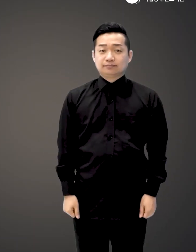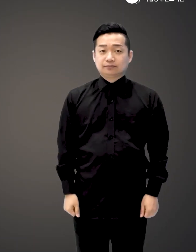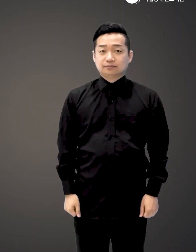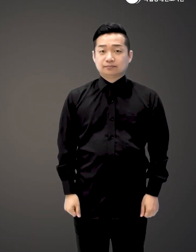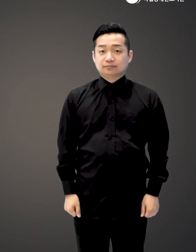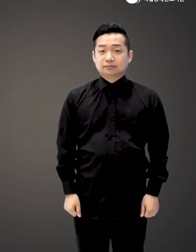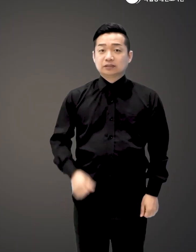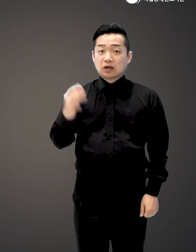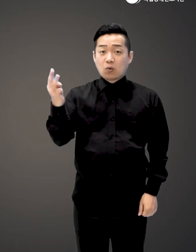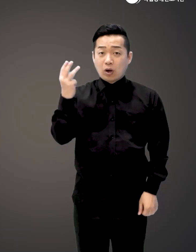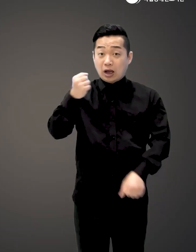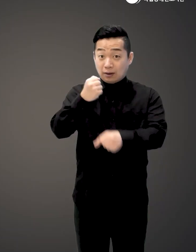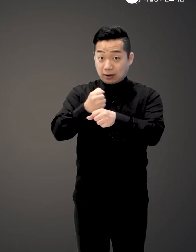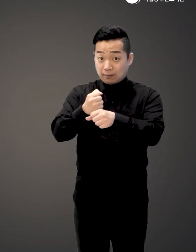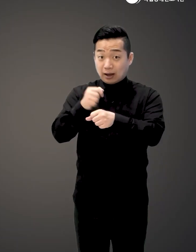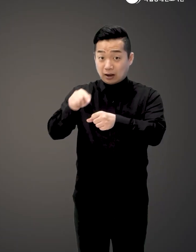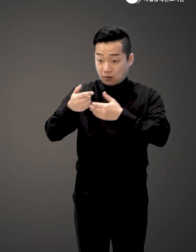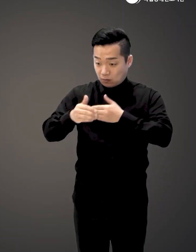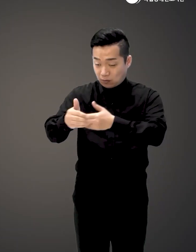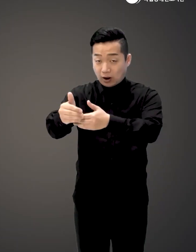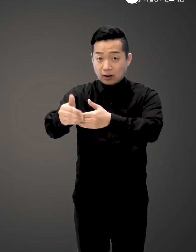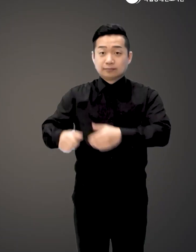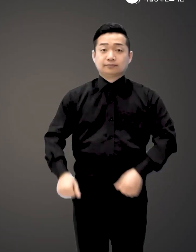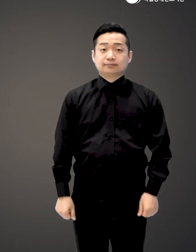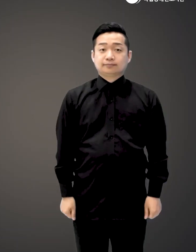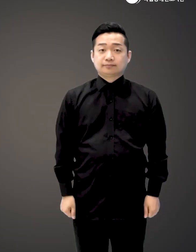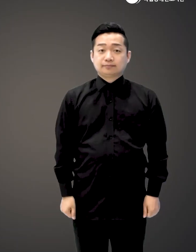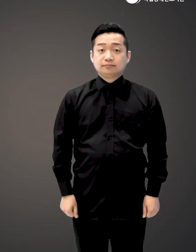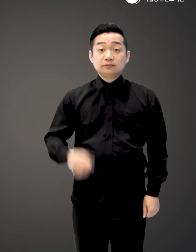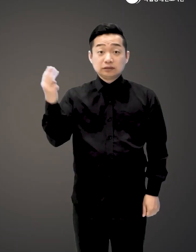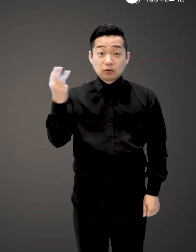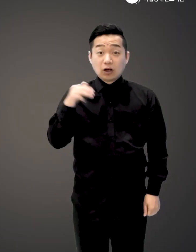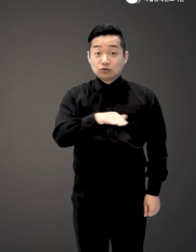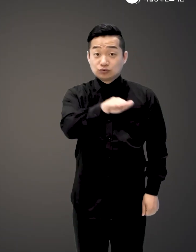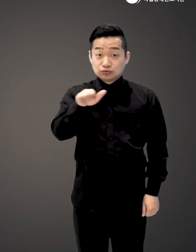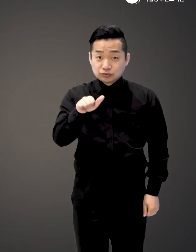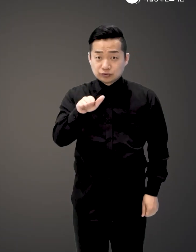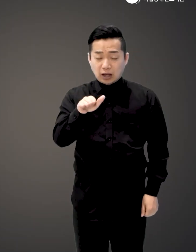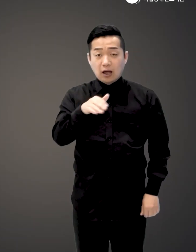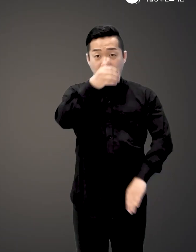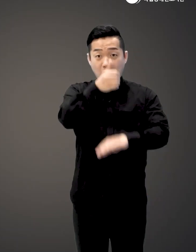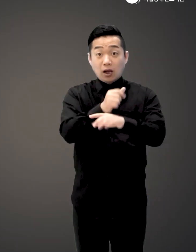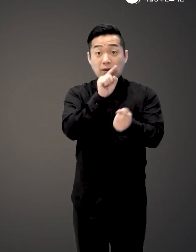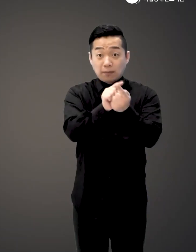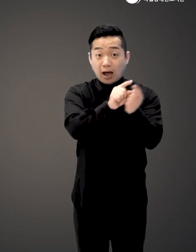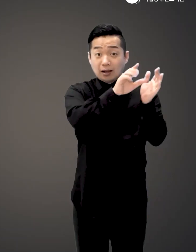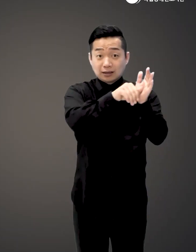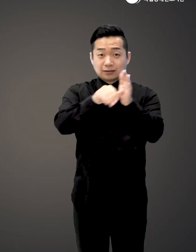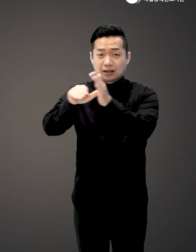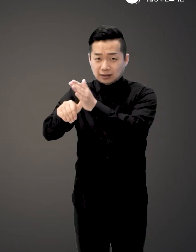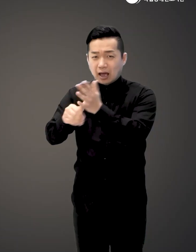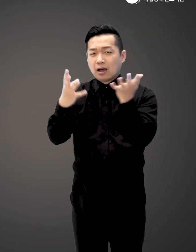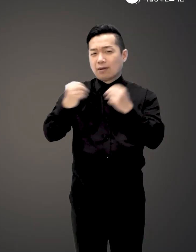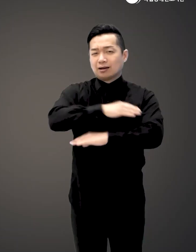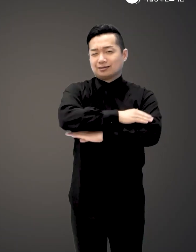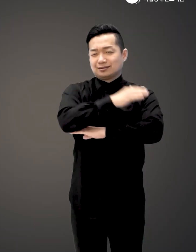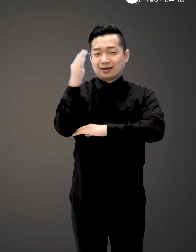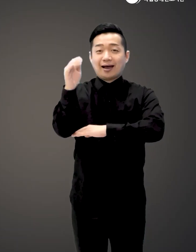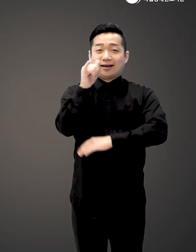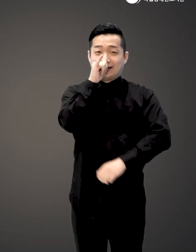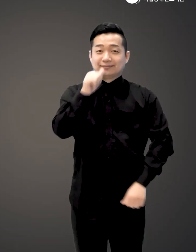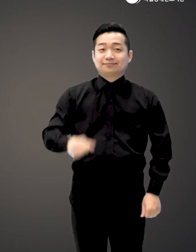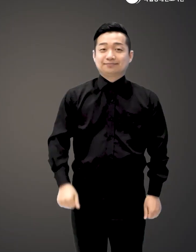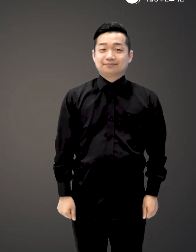그리고 와인이 만들어지는 와이러닝 등 와인이 우리들과 만나기까지 모든 순간에는 참 많은